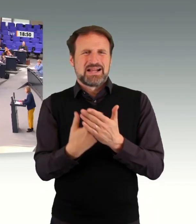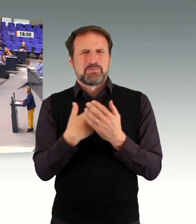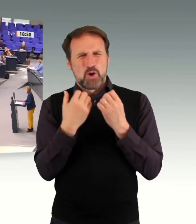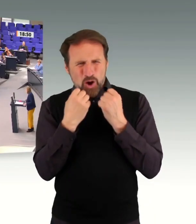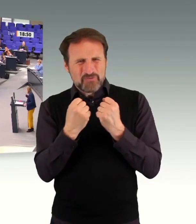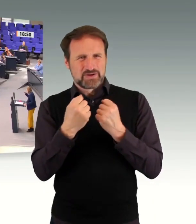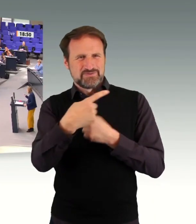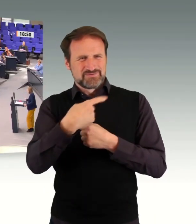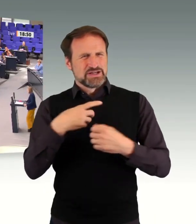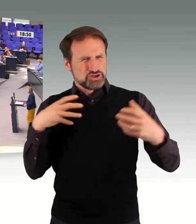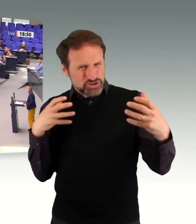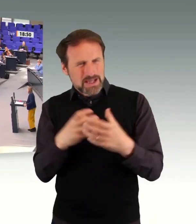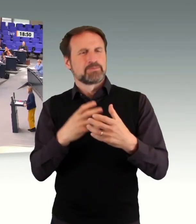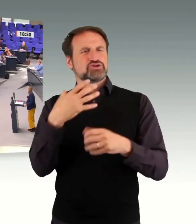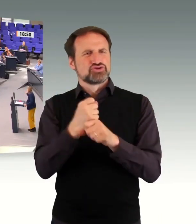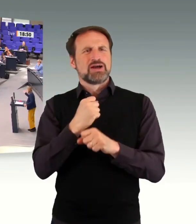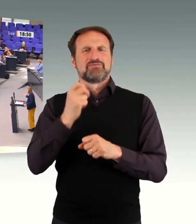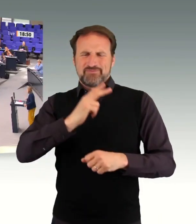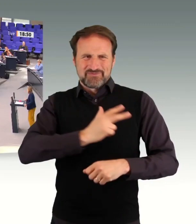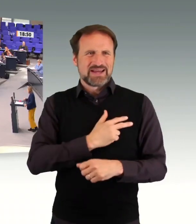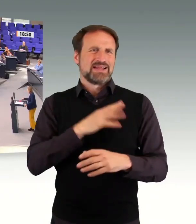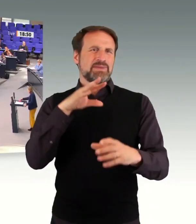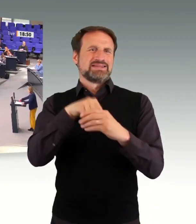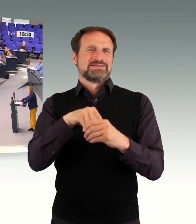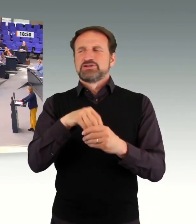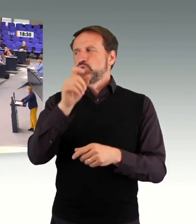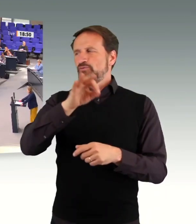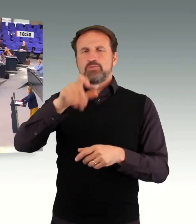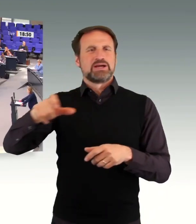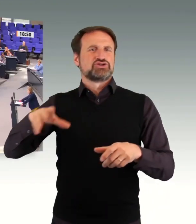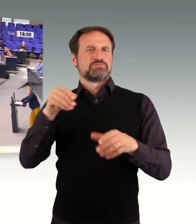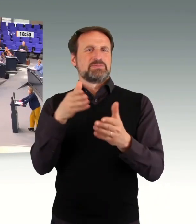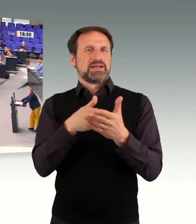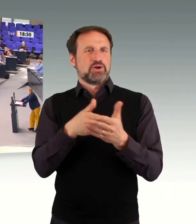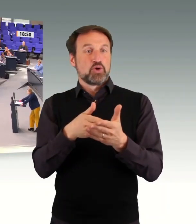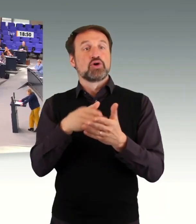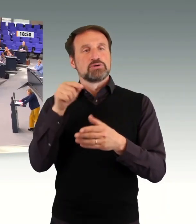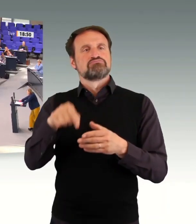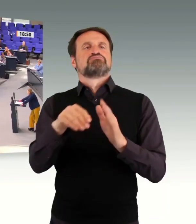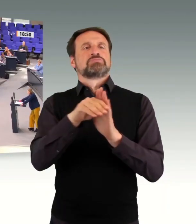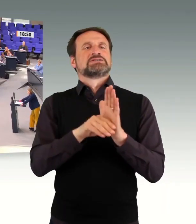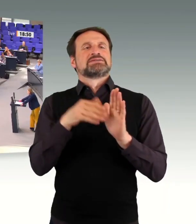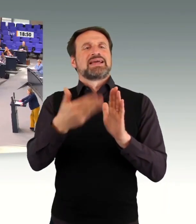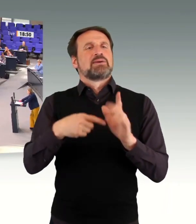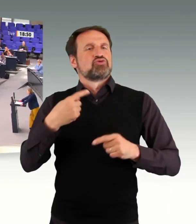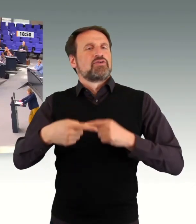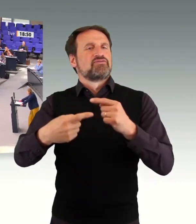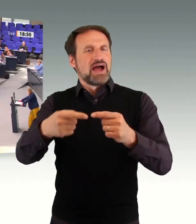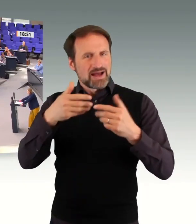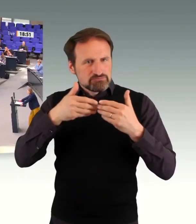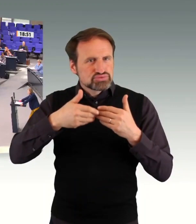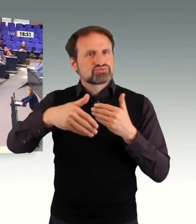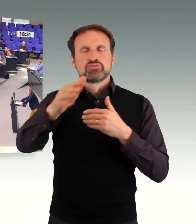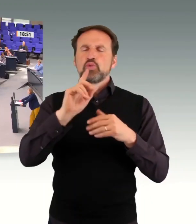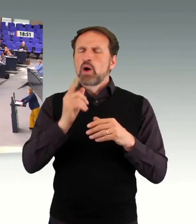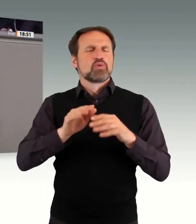vorgelegt haben. Und darauf kommt es ja an, dass die Dinge, die in so einem Antrag stehen, gute Dinge sind. Denn wenn wir die inklusive Gesellschaft